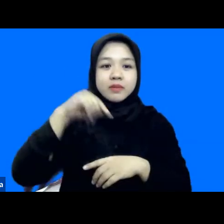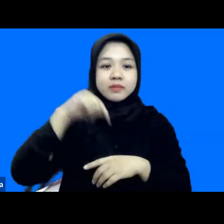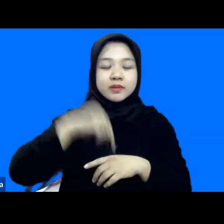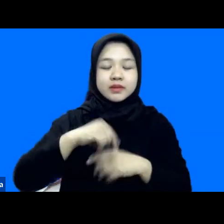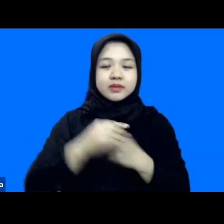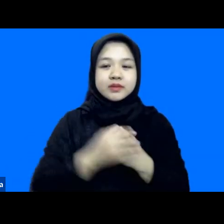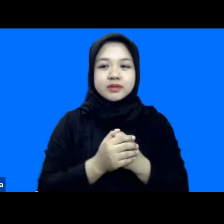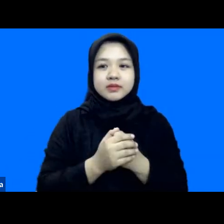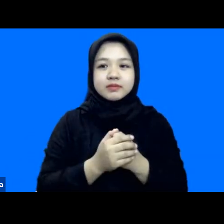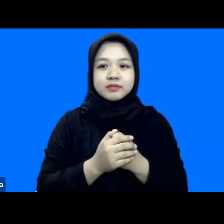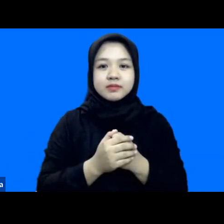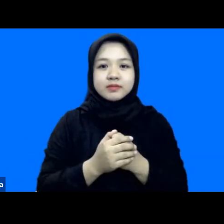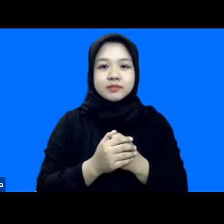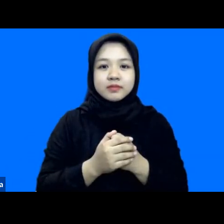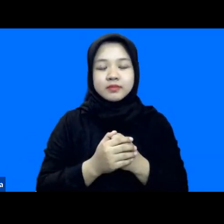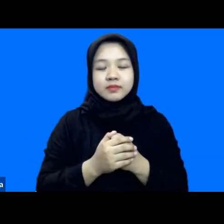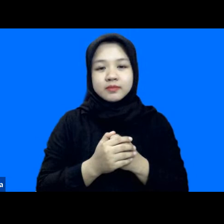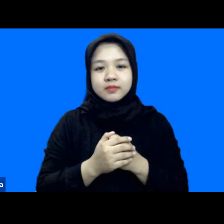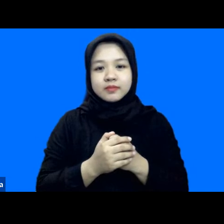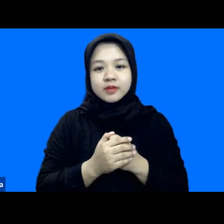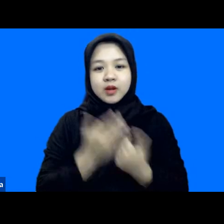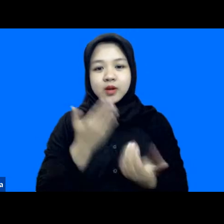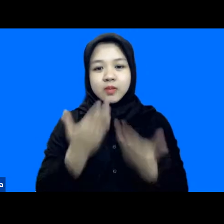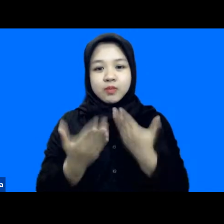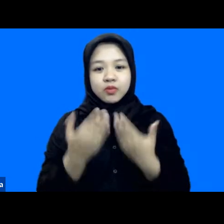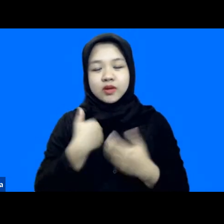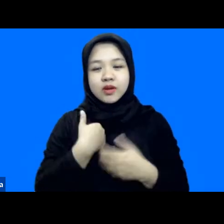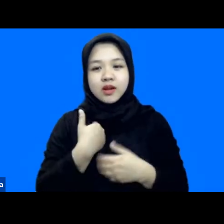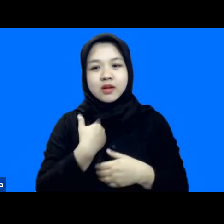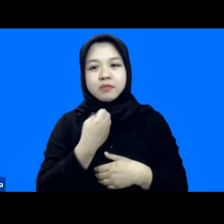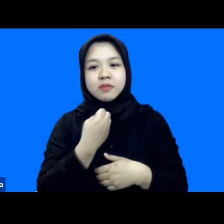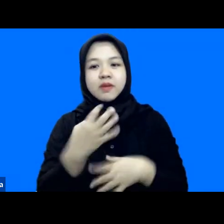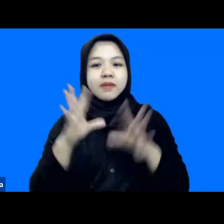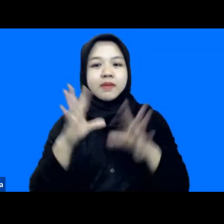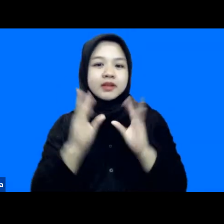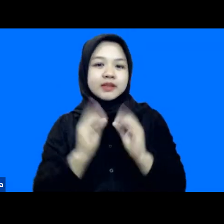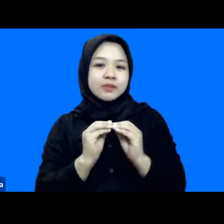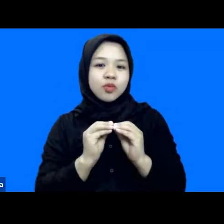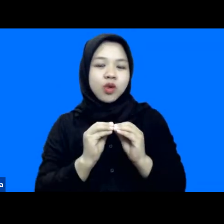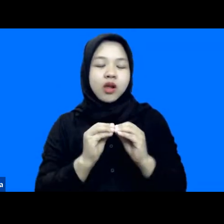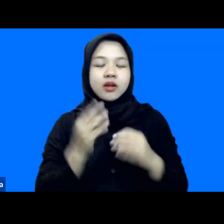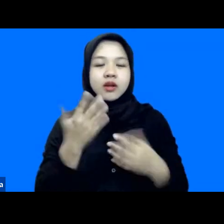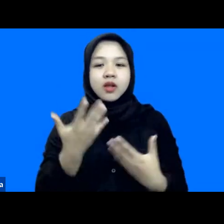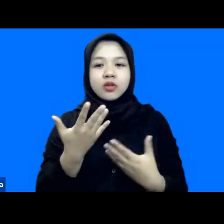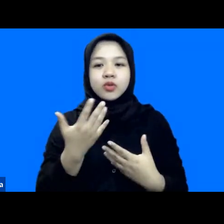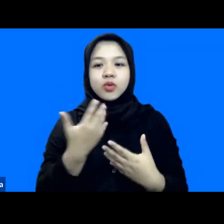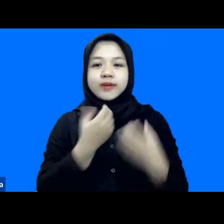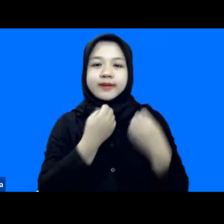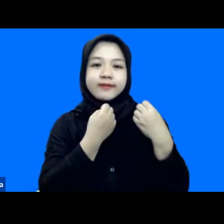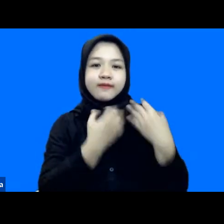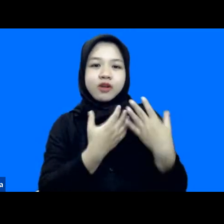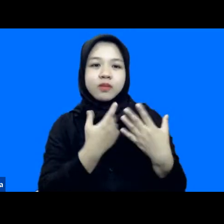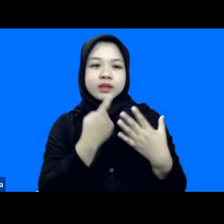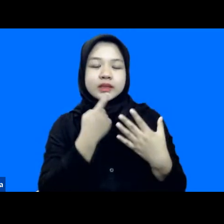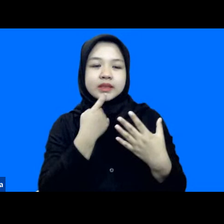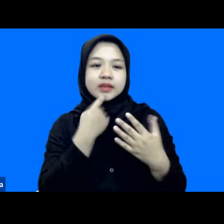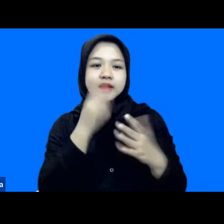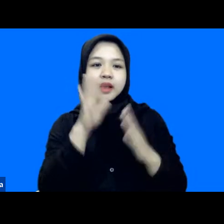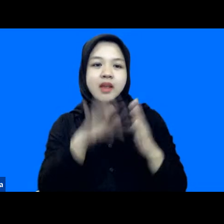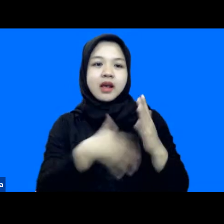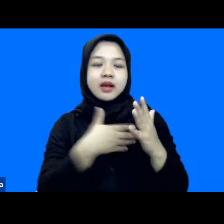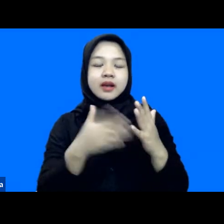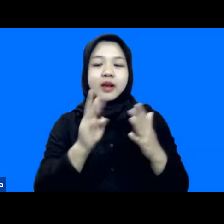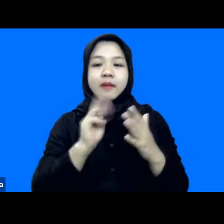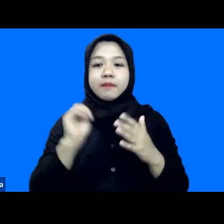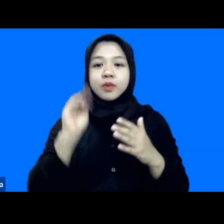kemudian juga mungkin ada beberapa yang disimpulkan atau mungkin juga ada informasi terkait dengan agenda kita minggu